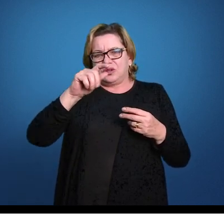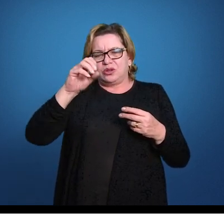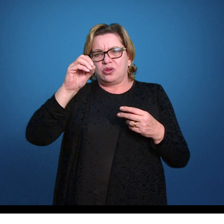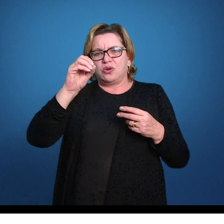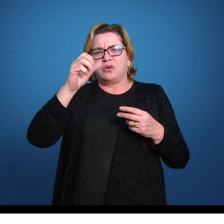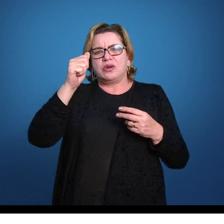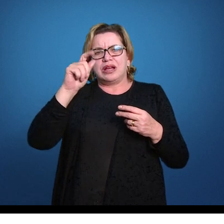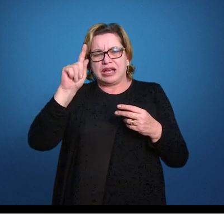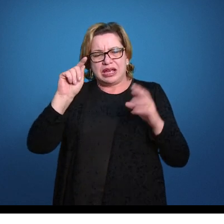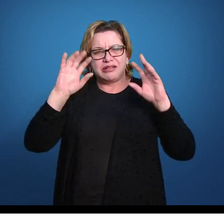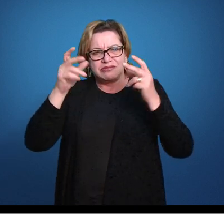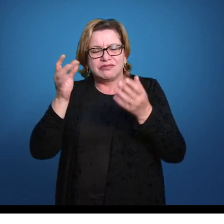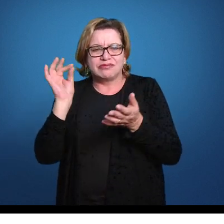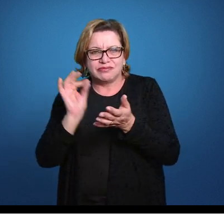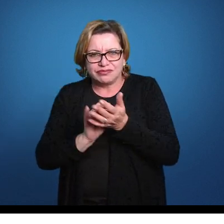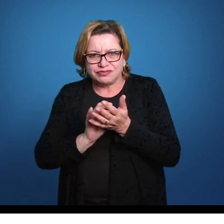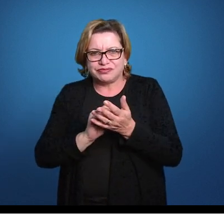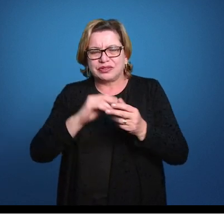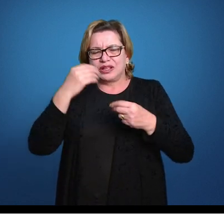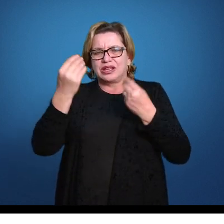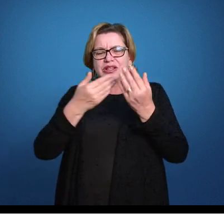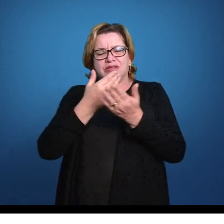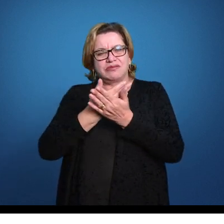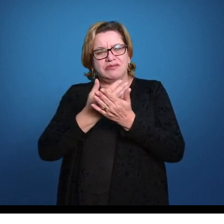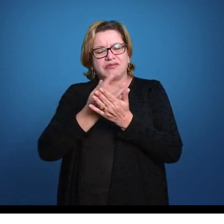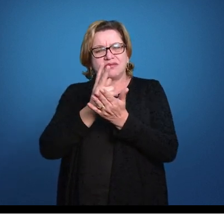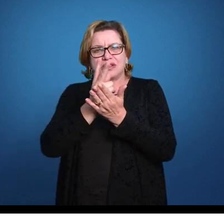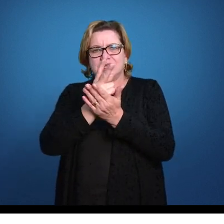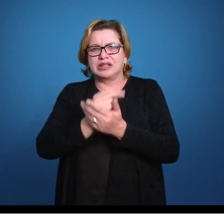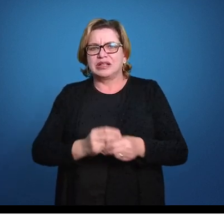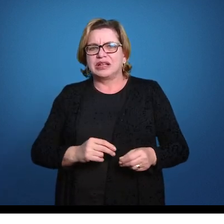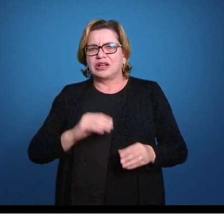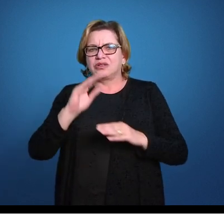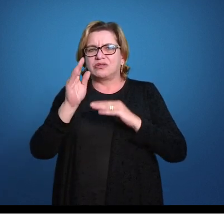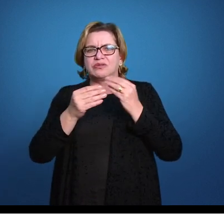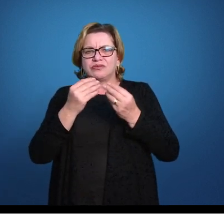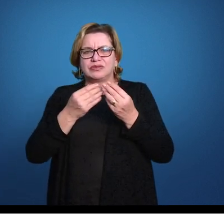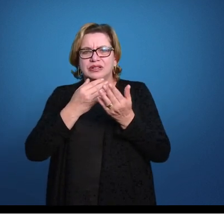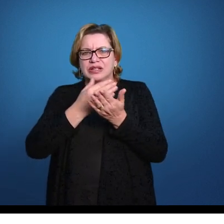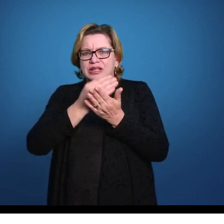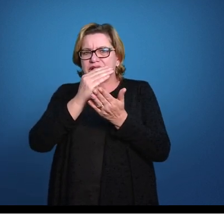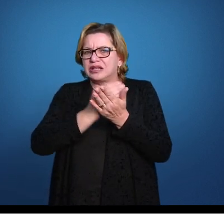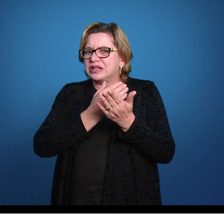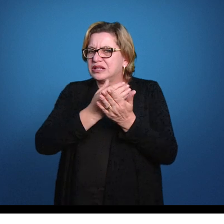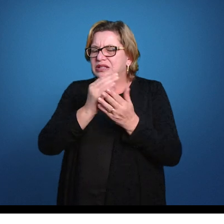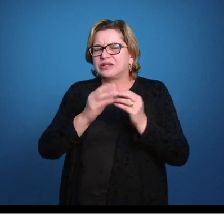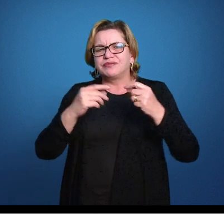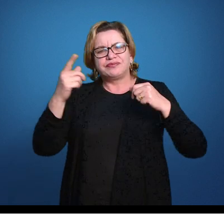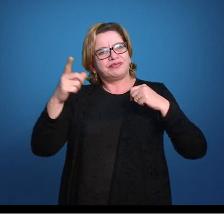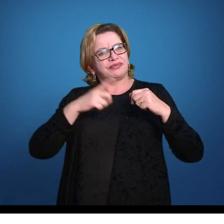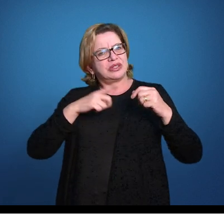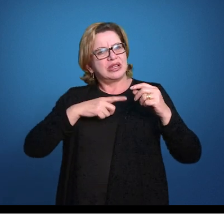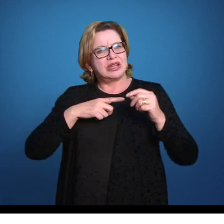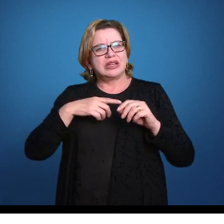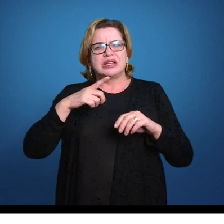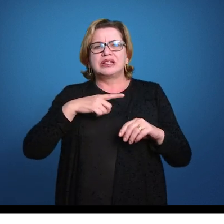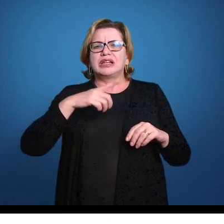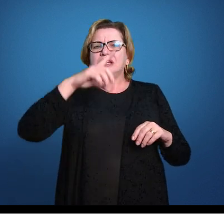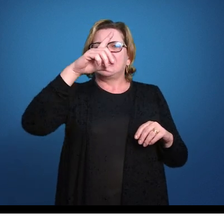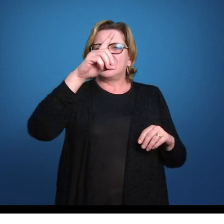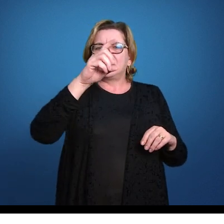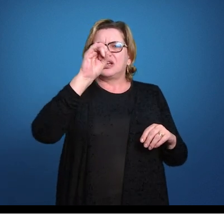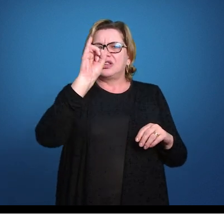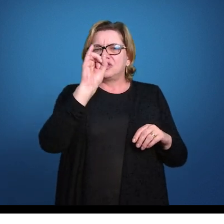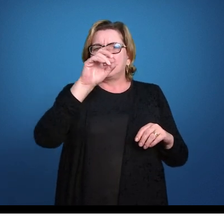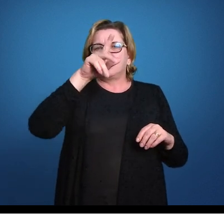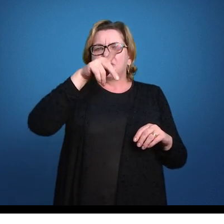os demais filos que a gente vê aí. Os eumetazoários são divididos aí em organismos que são diploblásticos, ou seja,